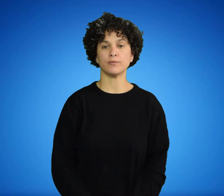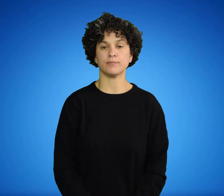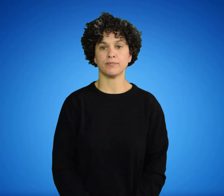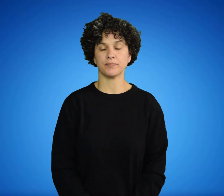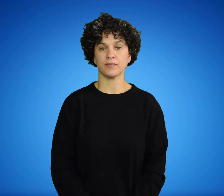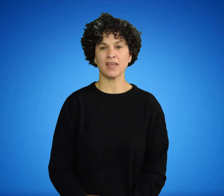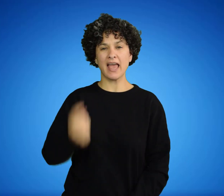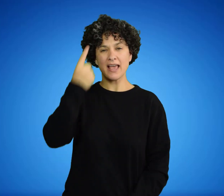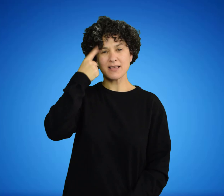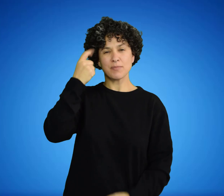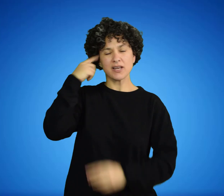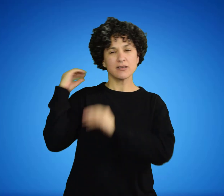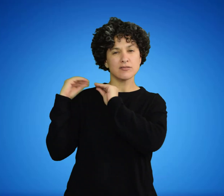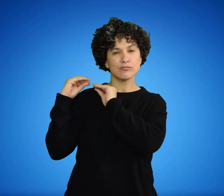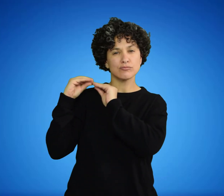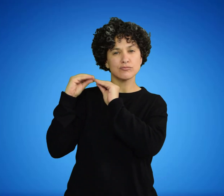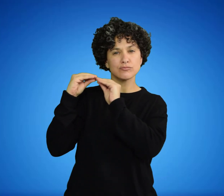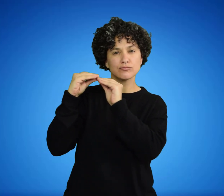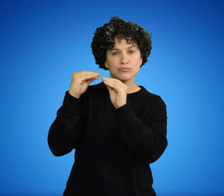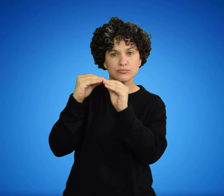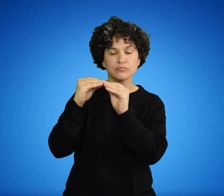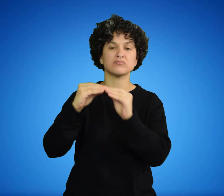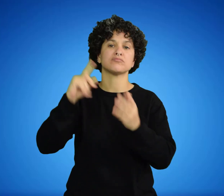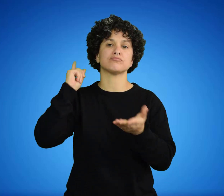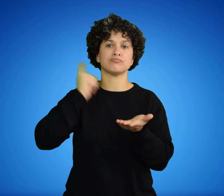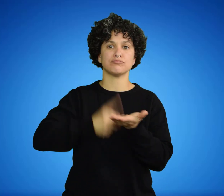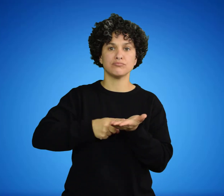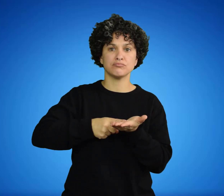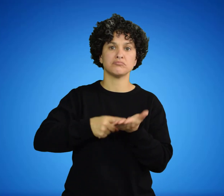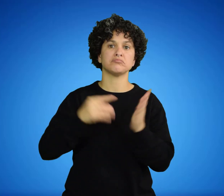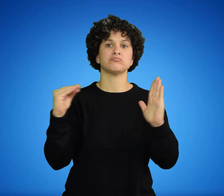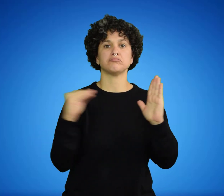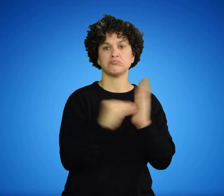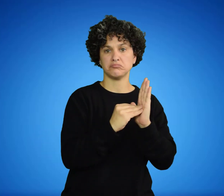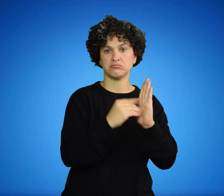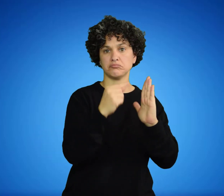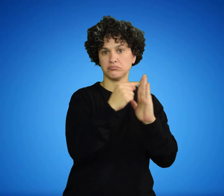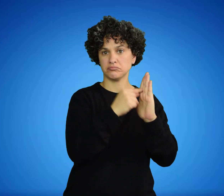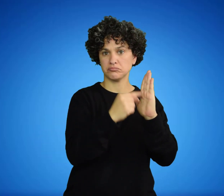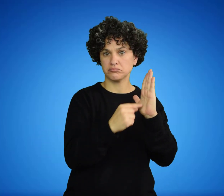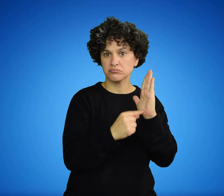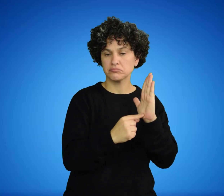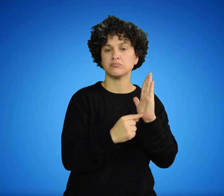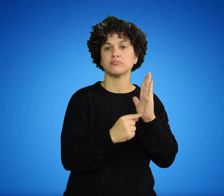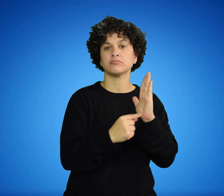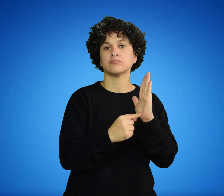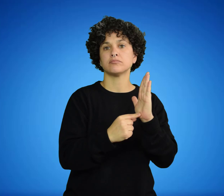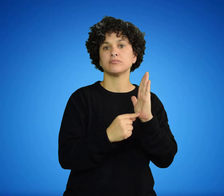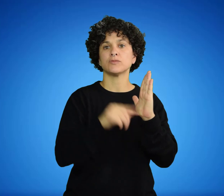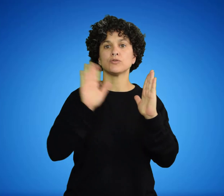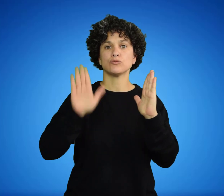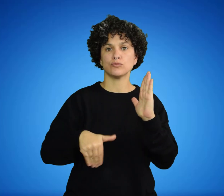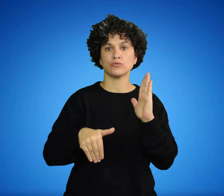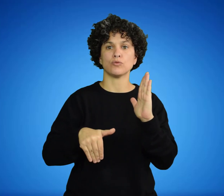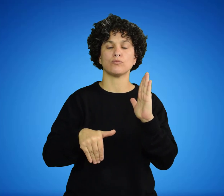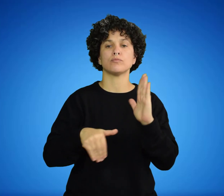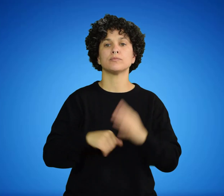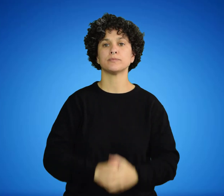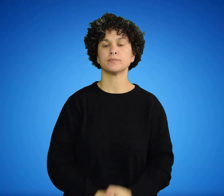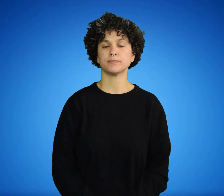Basándonos en nuestra experiencia y en trabajo sobre el tema, hemos llegado a la conclusión de que estos momentos o aspectos son los